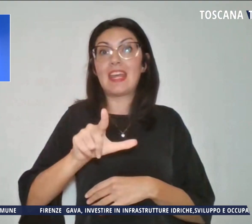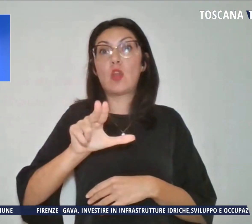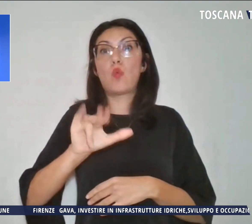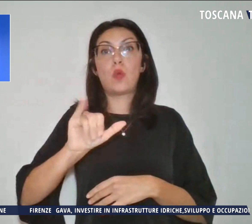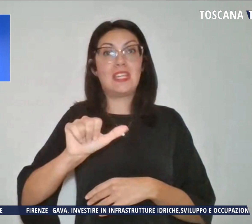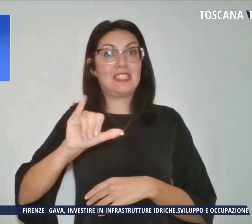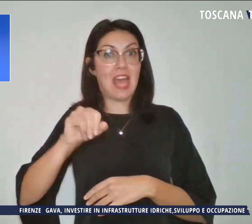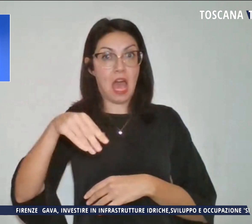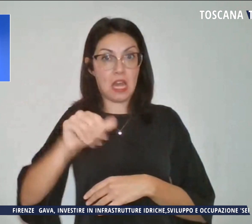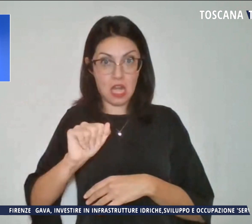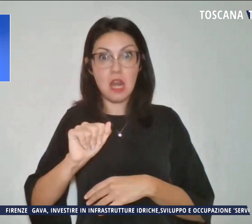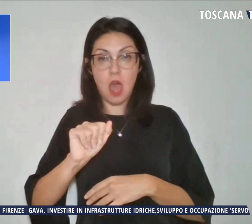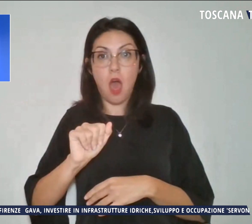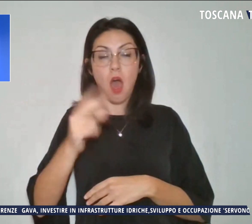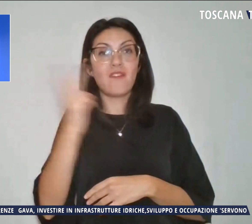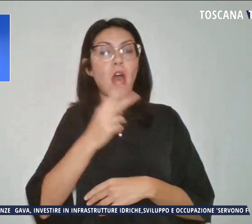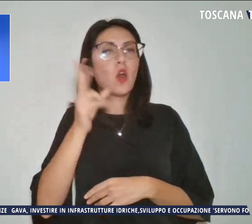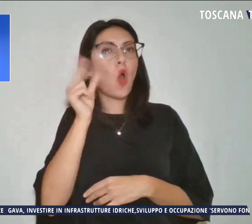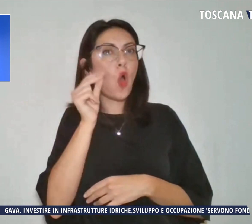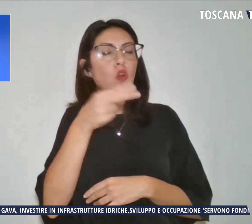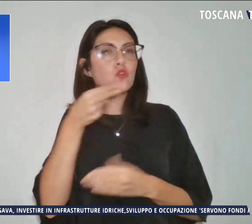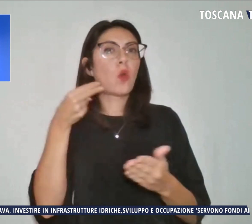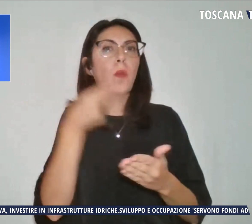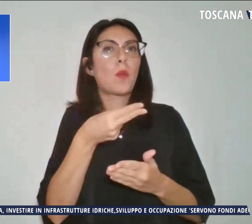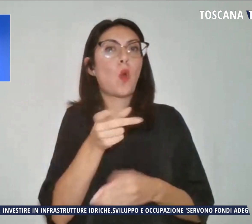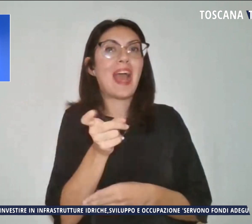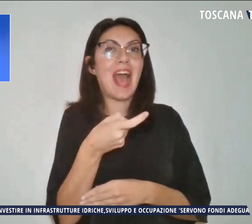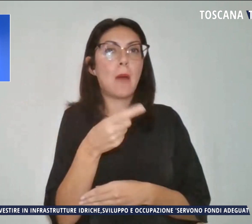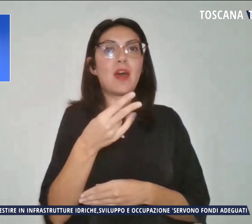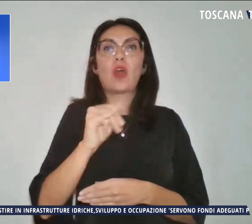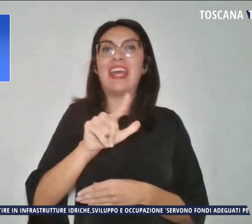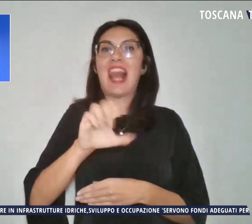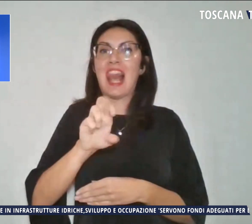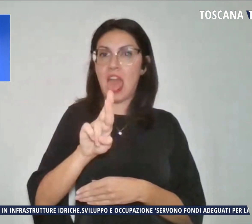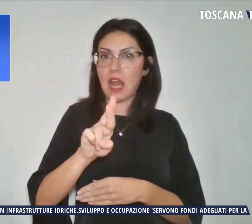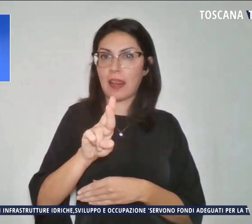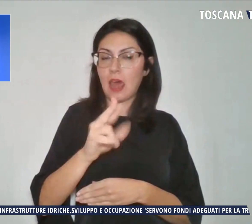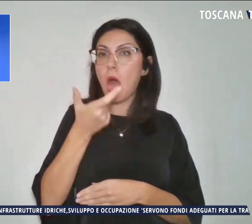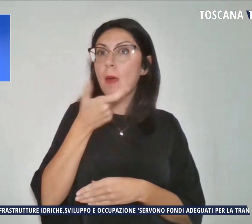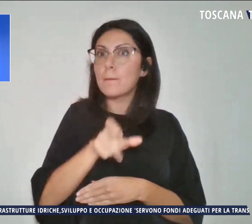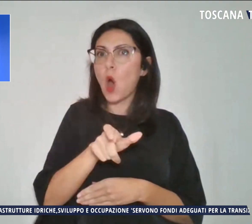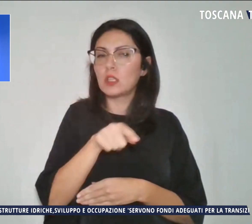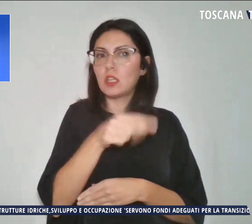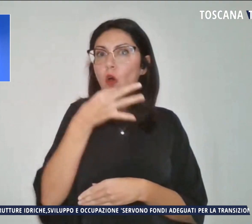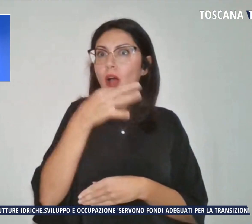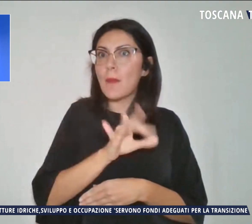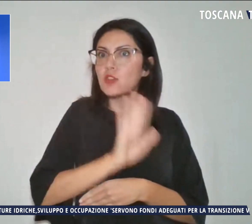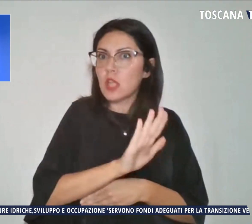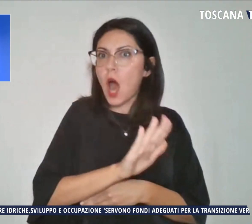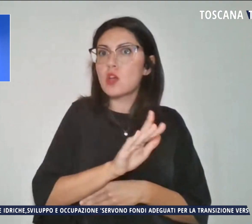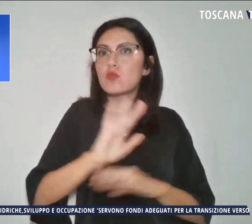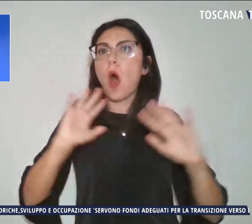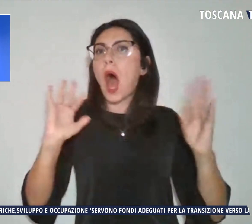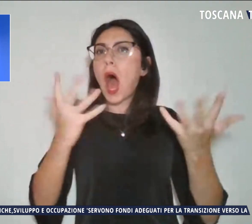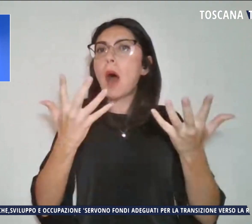conosciuti anche come gamberi killer per la sua capacità di colonizzare ogni tipo di ambiente